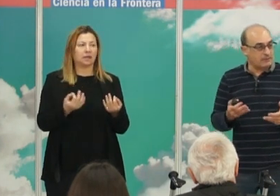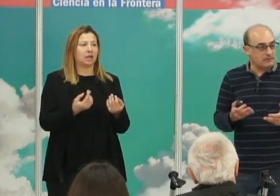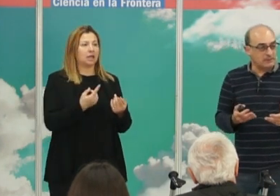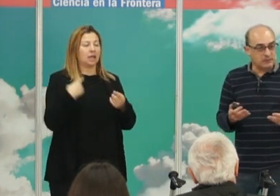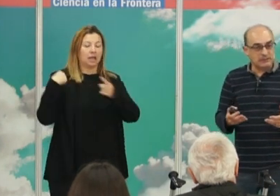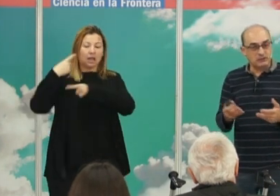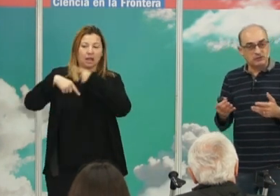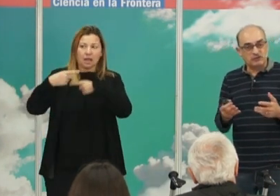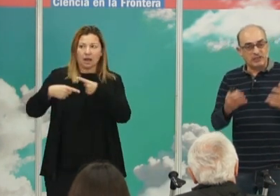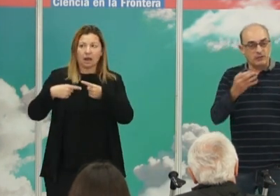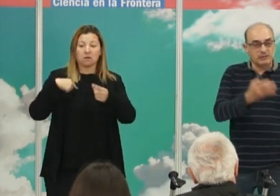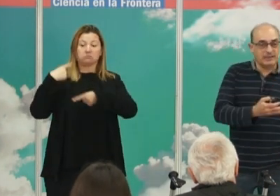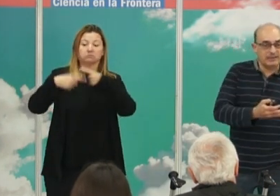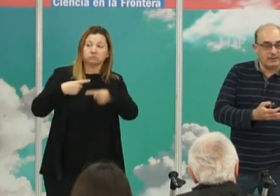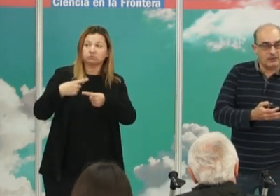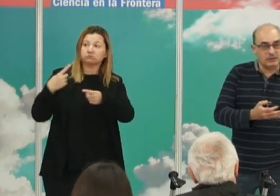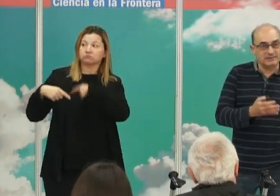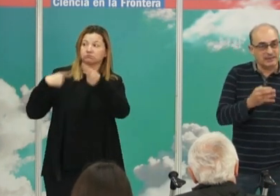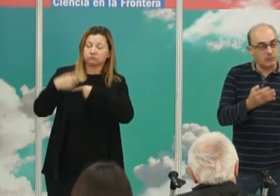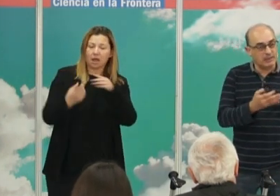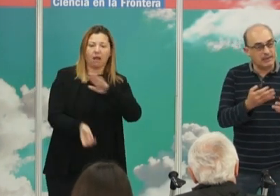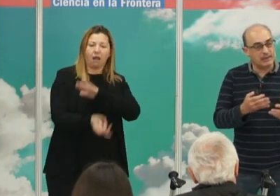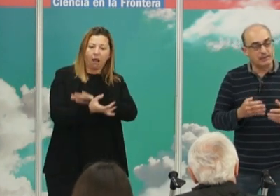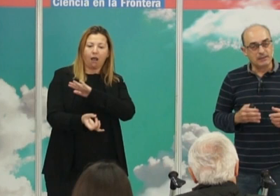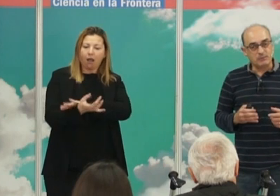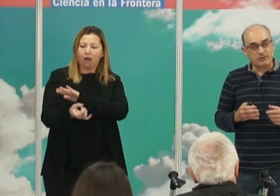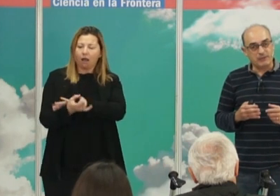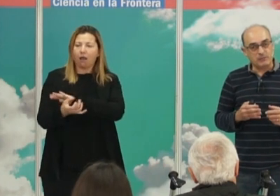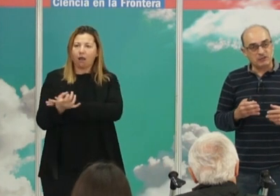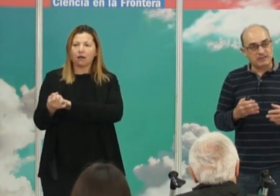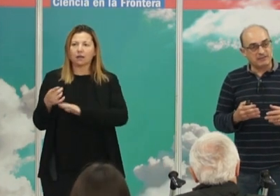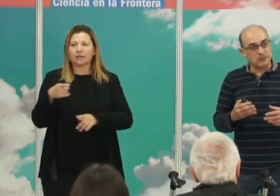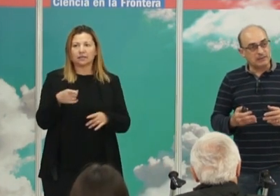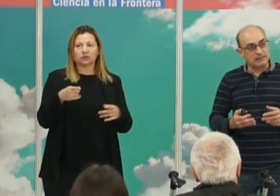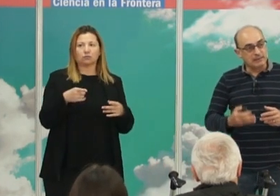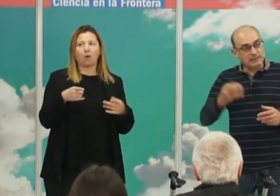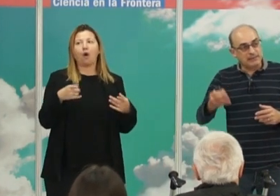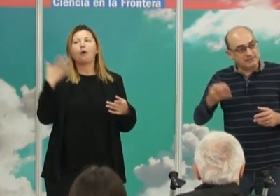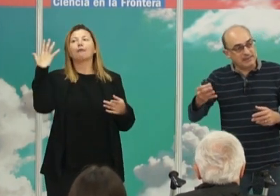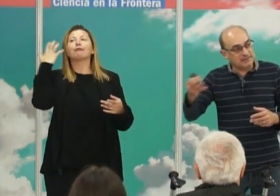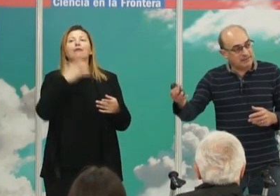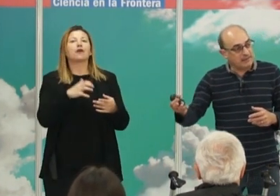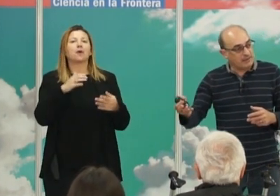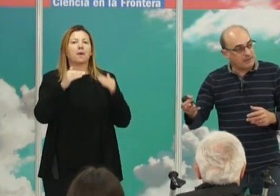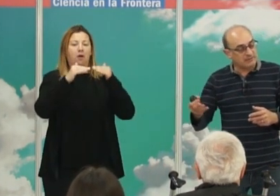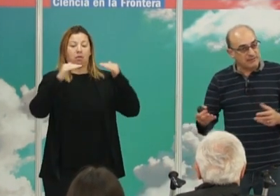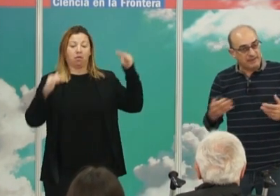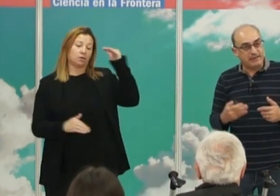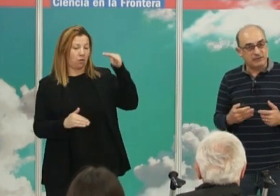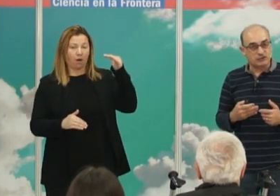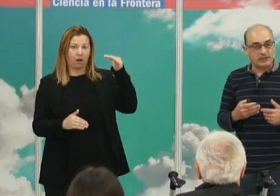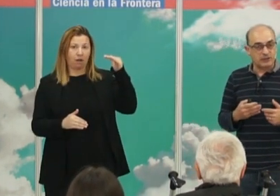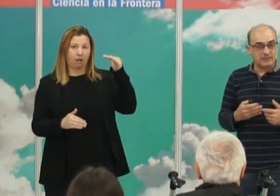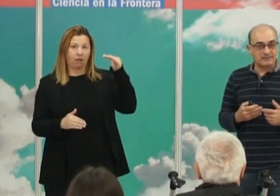cada generación. Y por tanto, si una generación está modelada por fenómenos de desigualdad, las siguientes generaciones